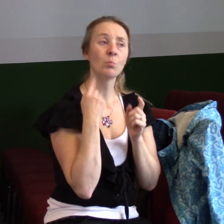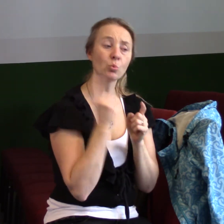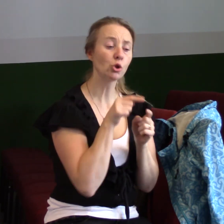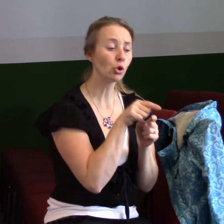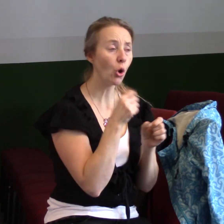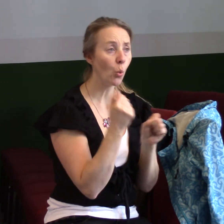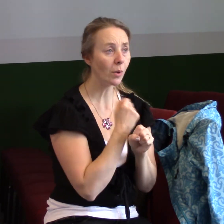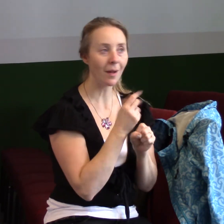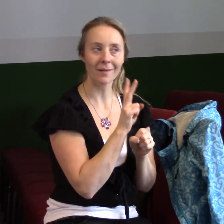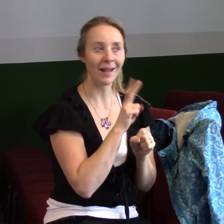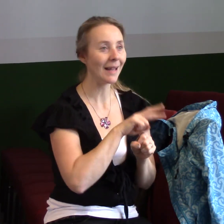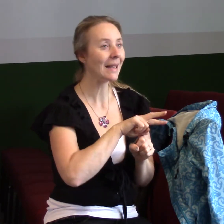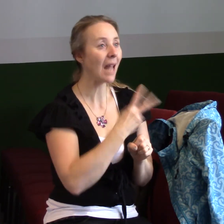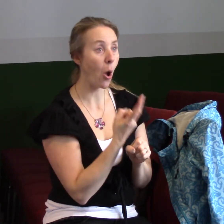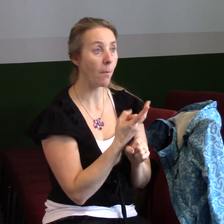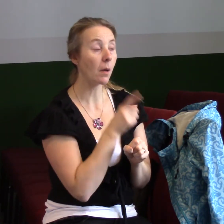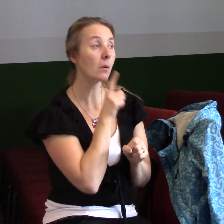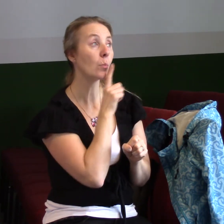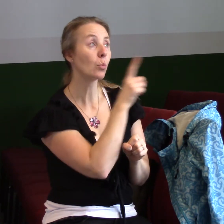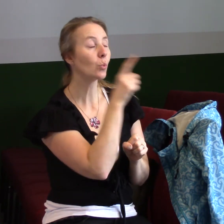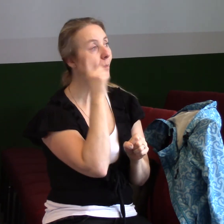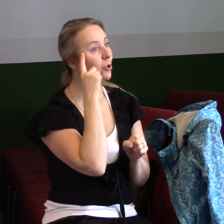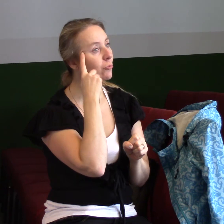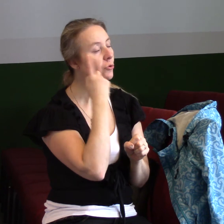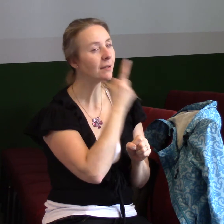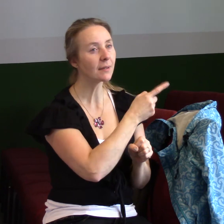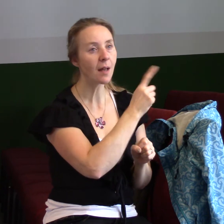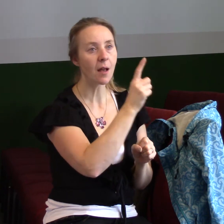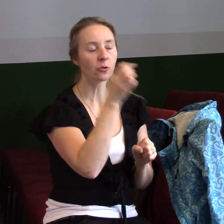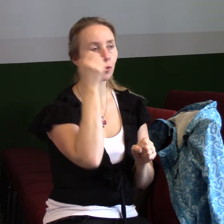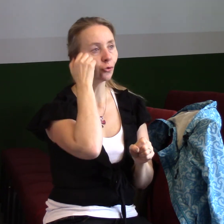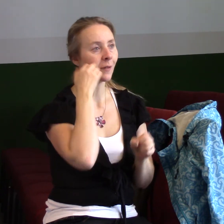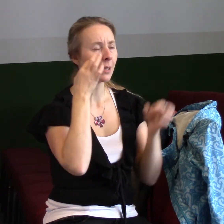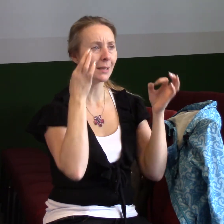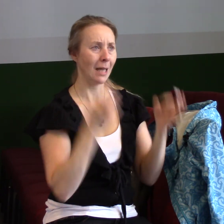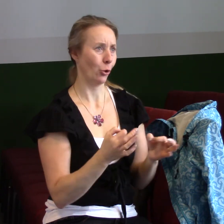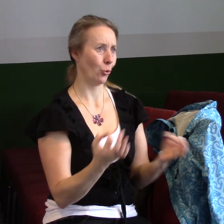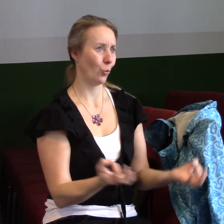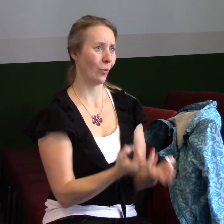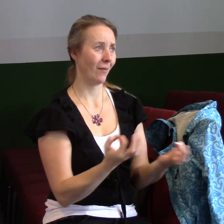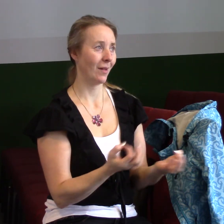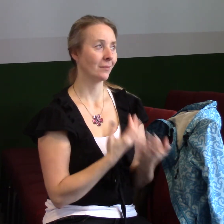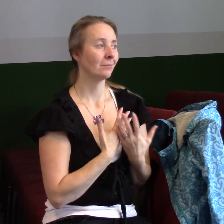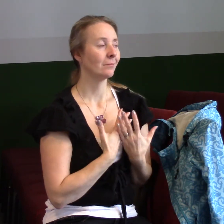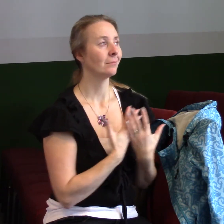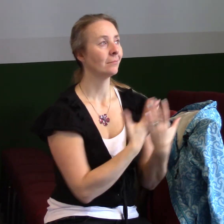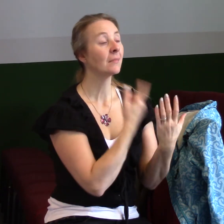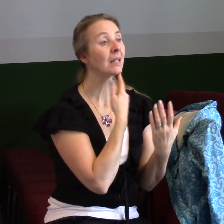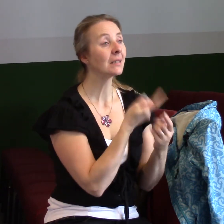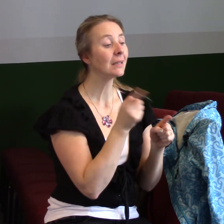naopak, Pán Bůh přemýšlát každým z nás jednoduchým způsobem, douží, abychom se stali lidmi, kteří se nebojí